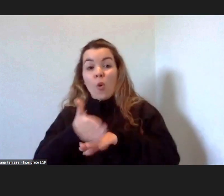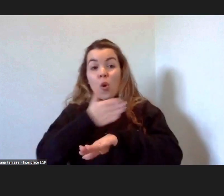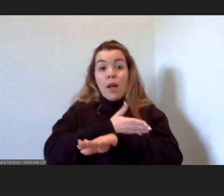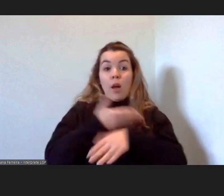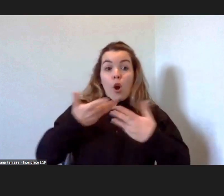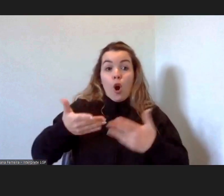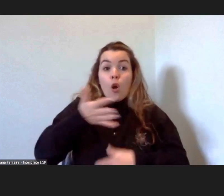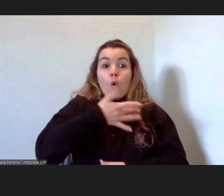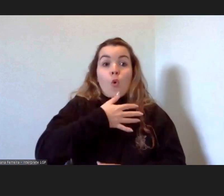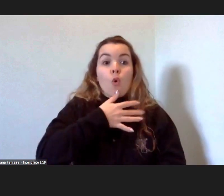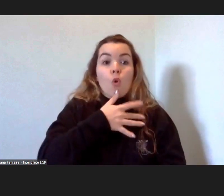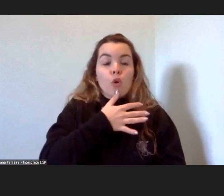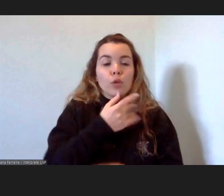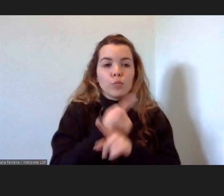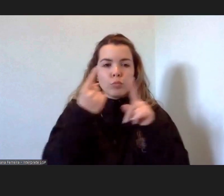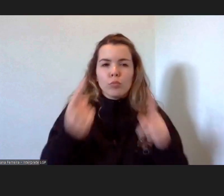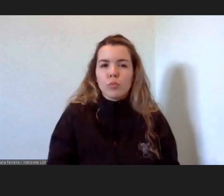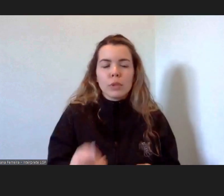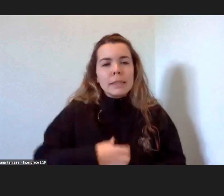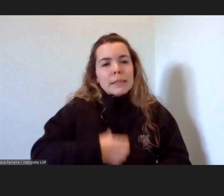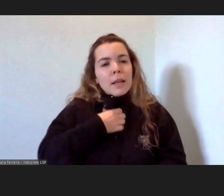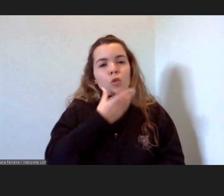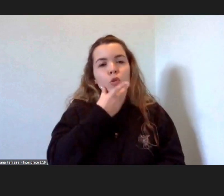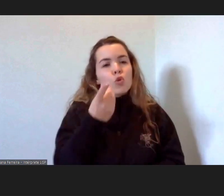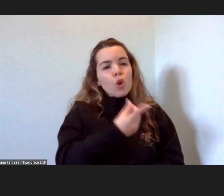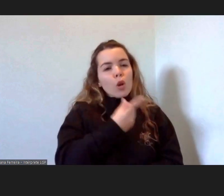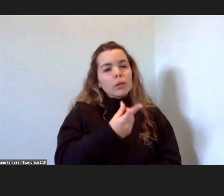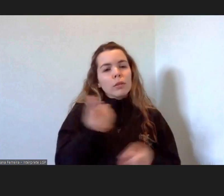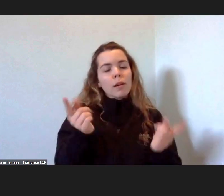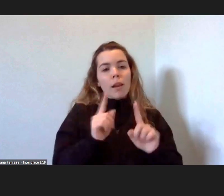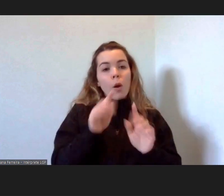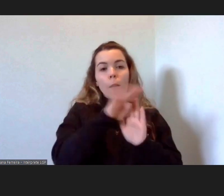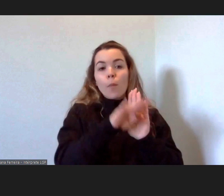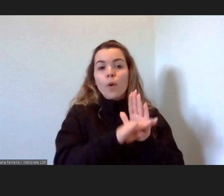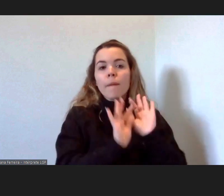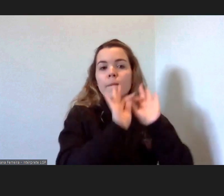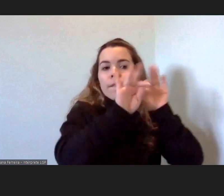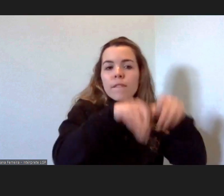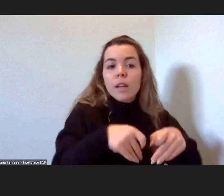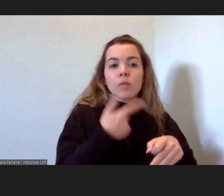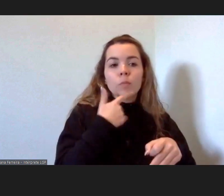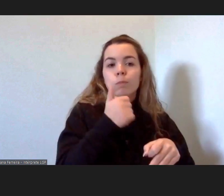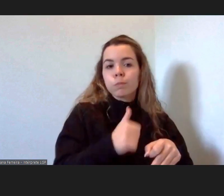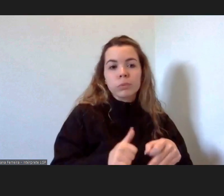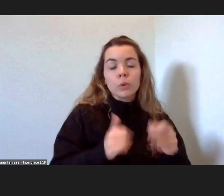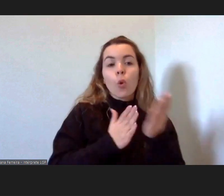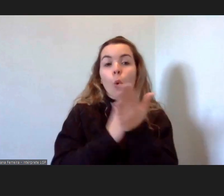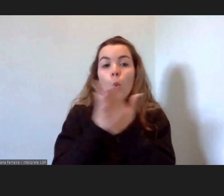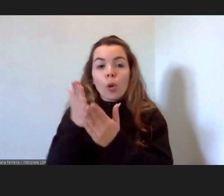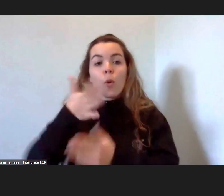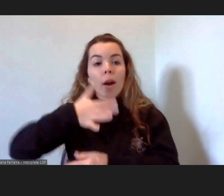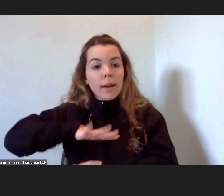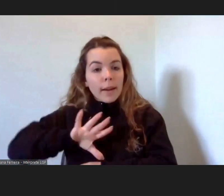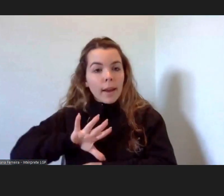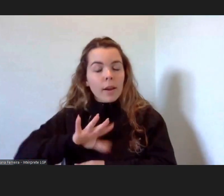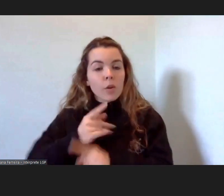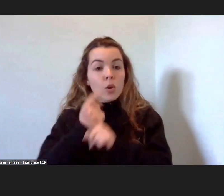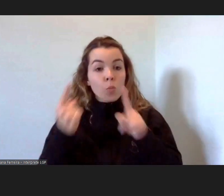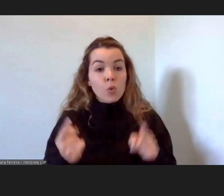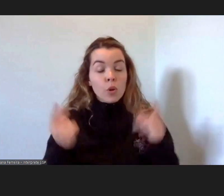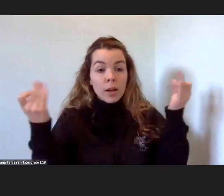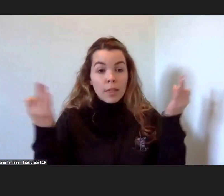que não se sentem sós, que o programa não pode acabar, que querem continuar, porque, de facto, há